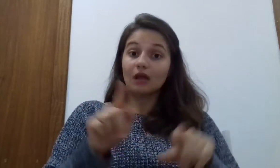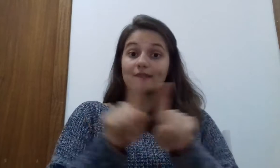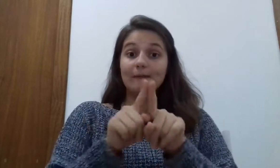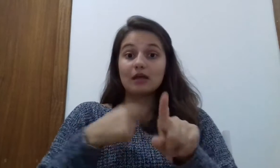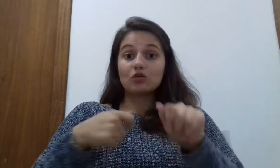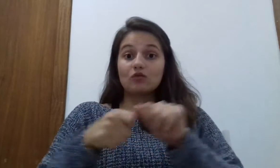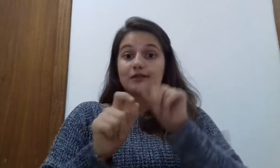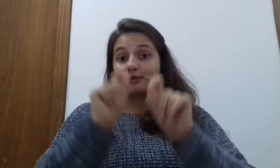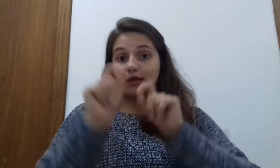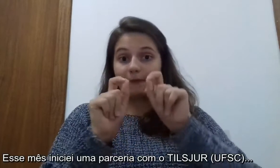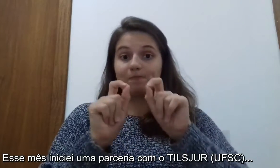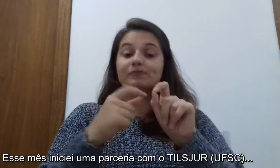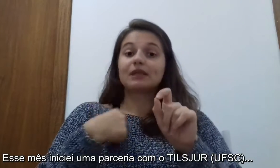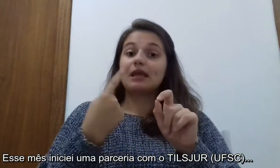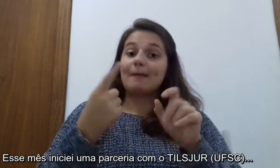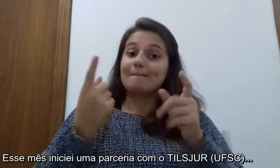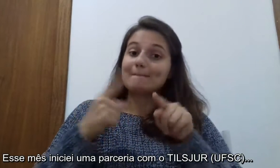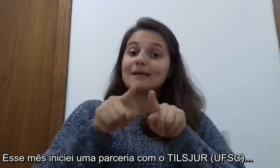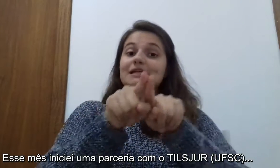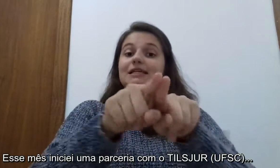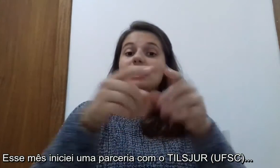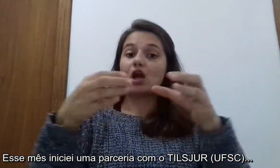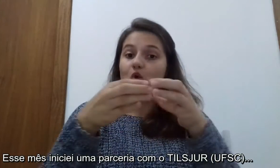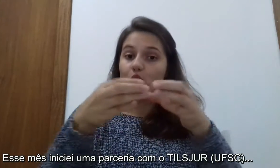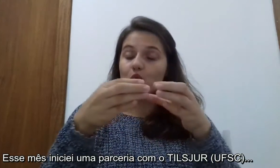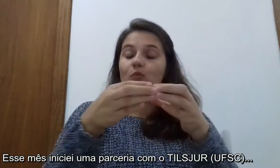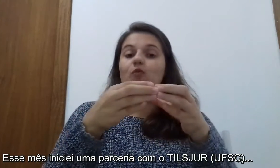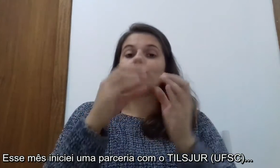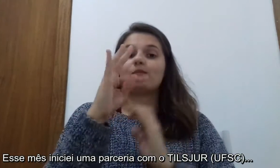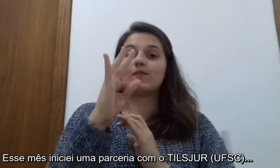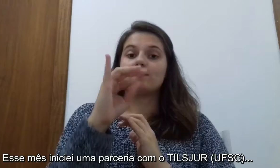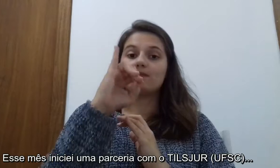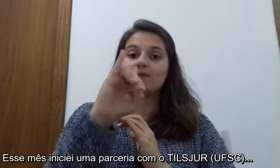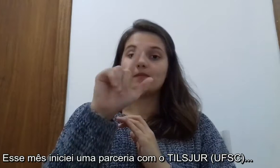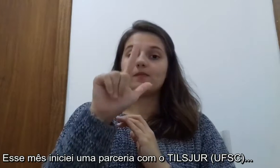Esse mês, também iniciei uma parceria com o TILS JUR, aqui da UFPE.